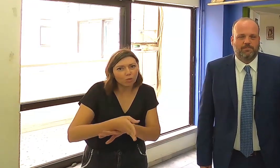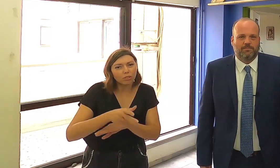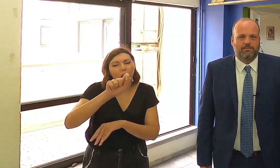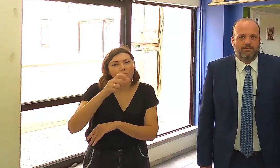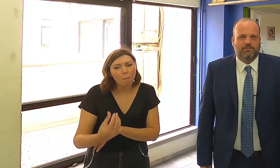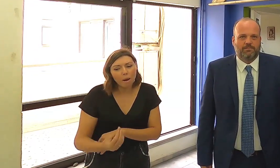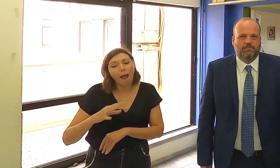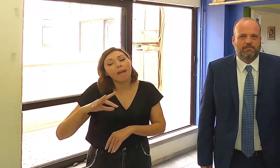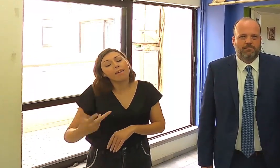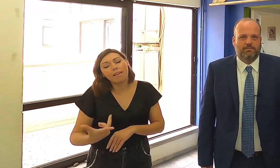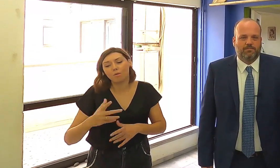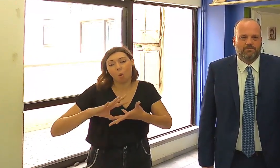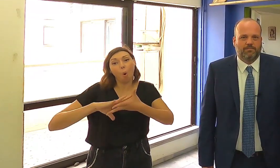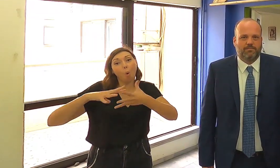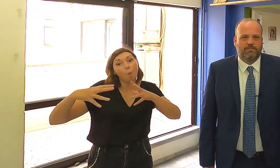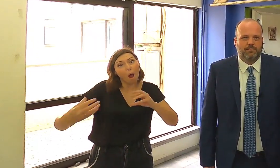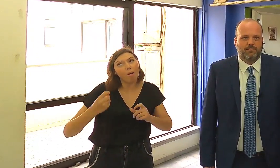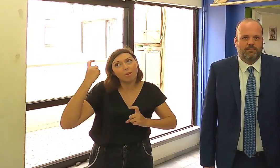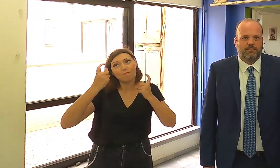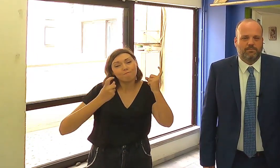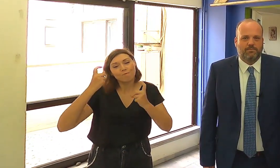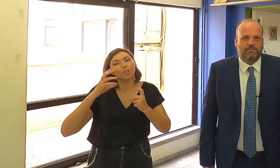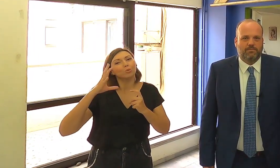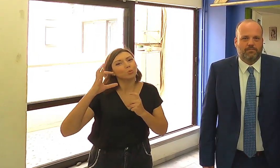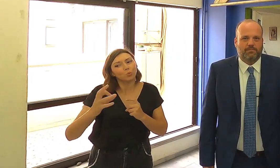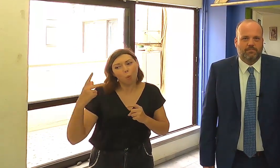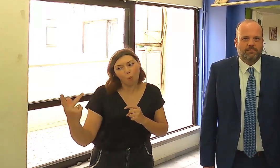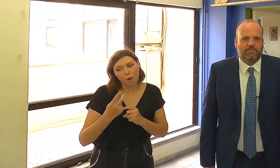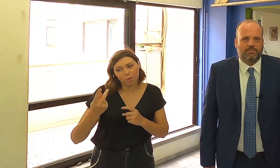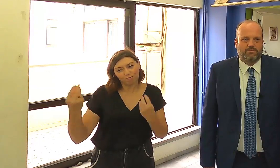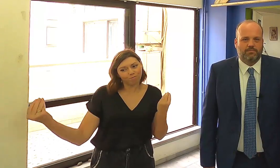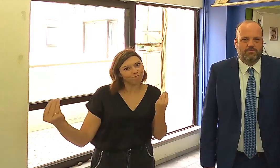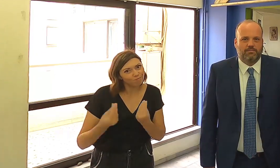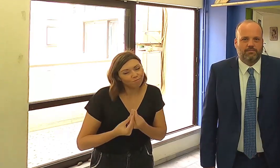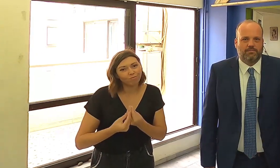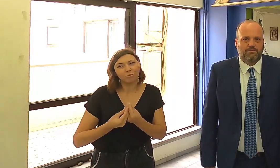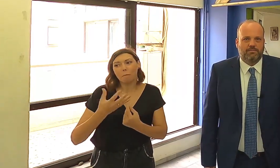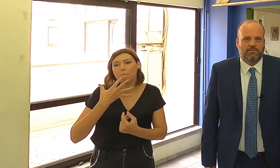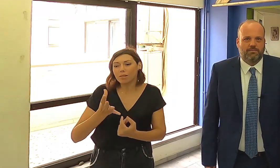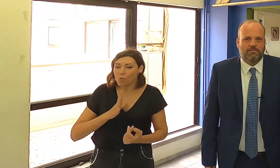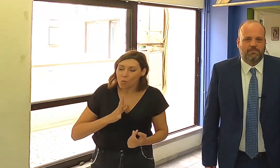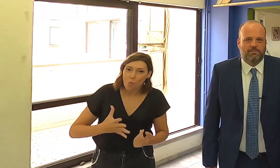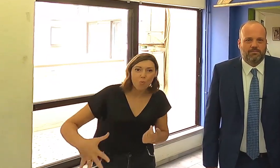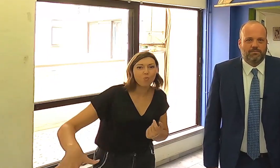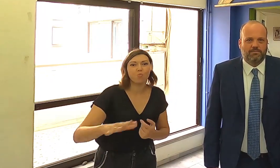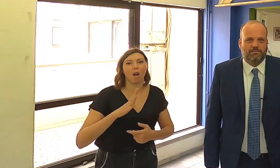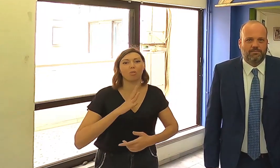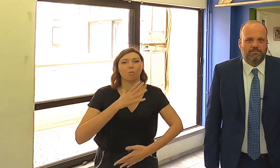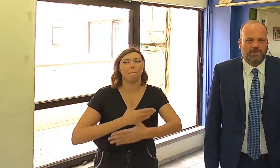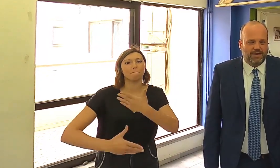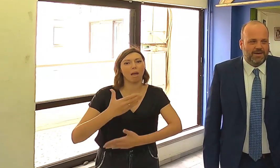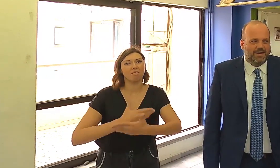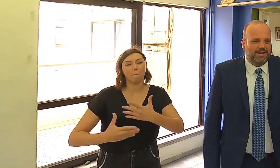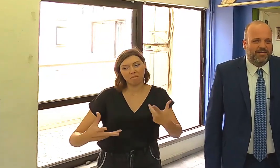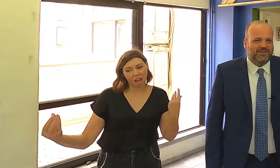του ΟΑΕΔ για να αποκτήσει ένα πιο κοινωνικό προφίλ και επιτέλους να αγκαλιάσει συστηματικά τα ανάπηρα άτομα όπως πρέπει.